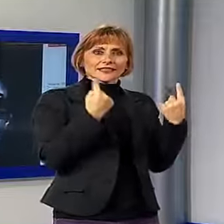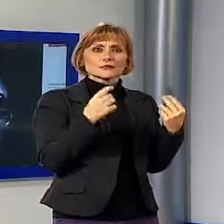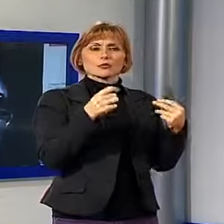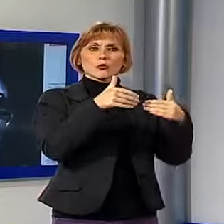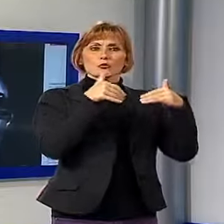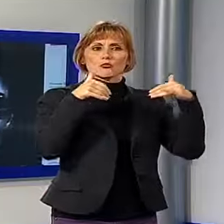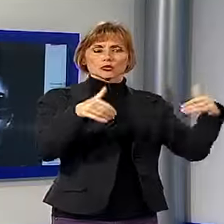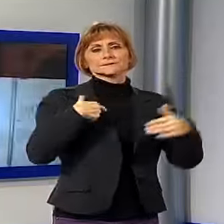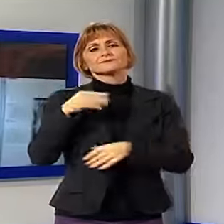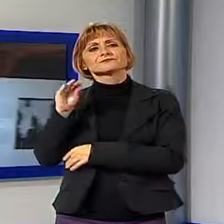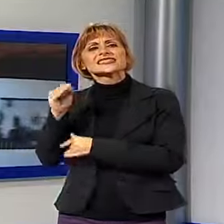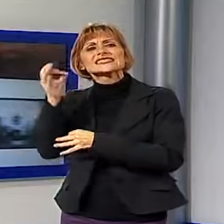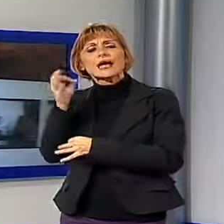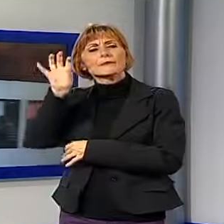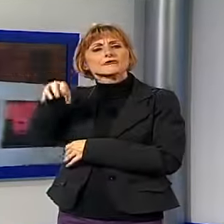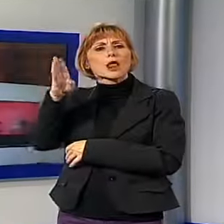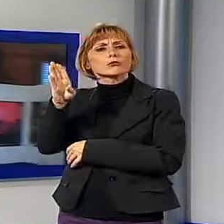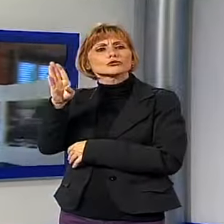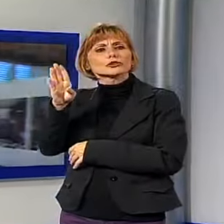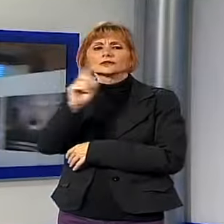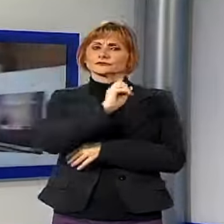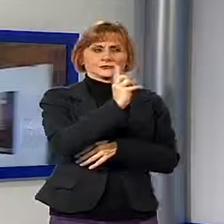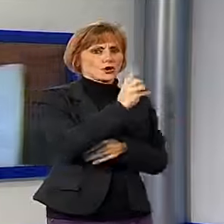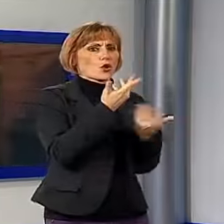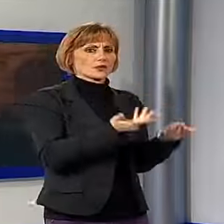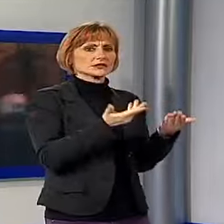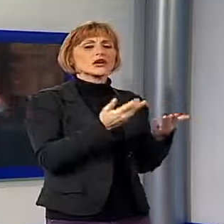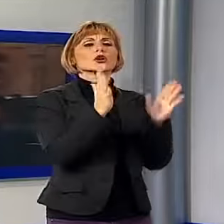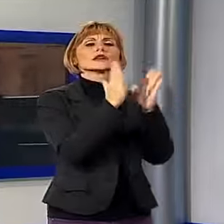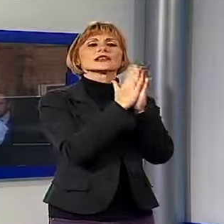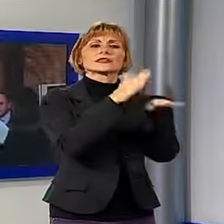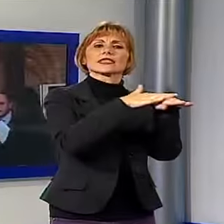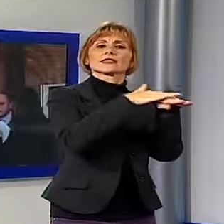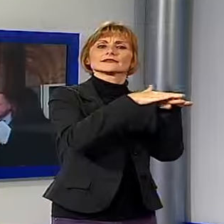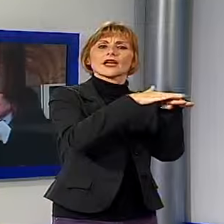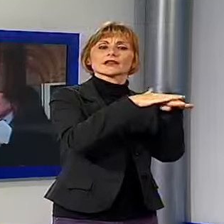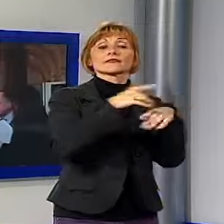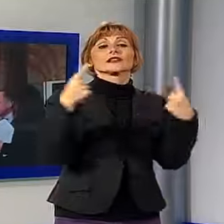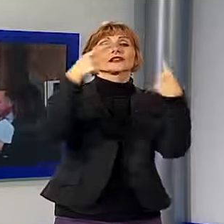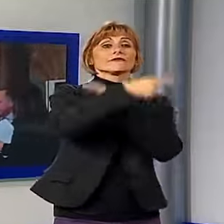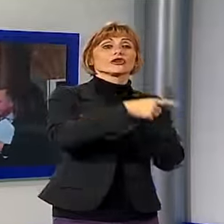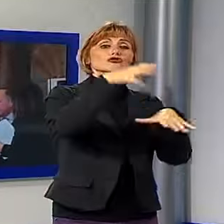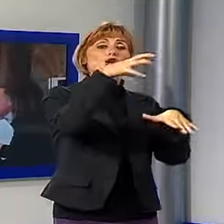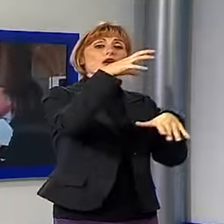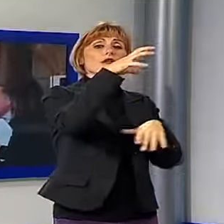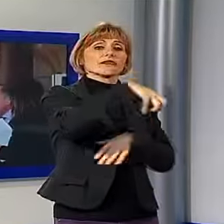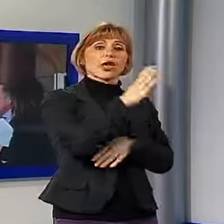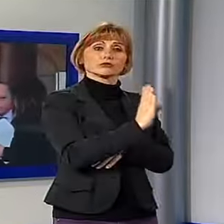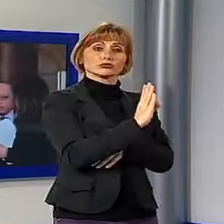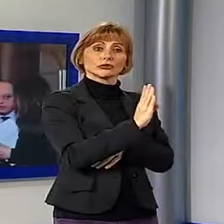sempre a Villa Bottini? No, quest'anno è alla Chiesa dei Servi e a Villa Bottini l'abbiamo riservata invece per un altro grandissimo della fotografia